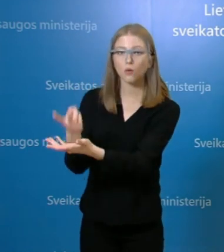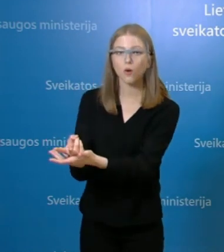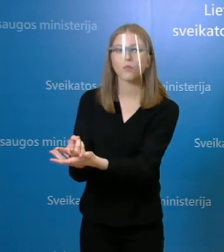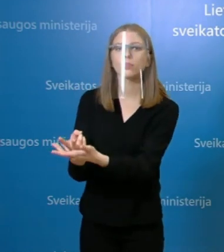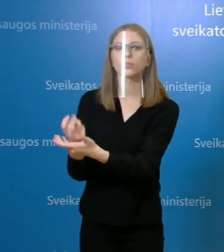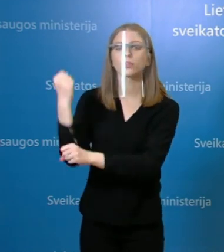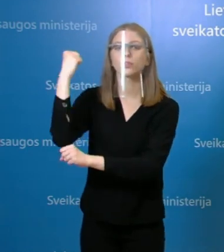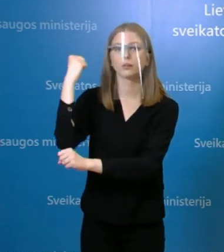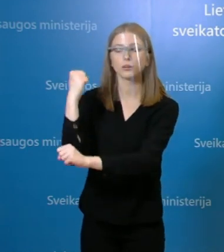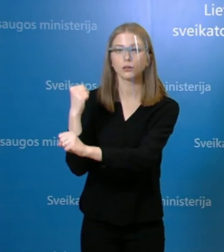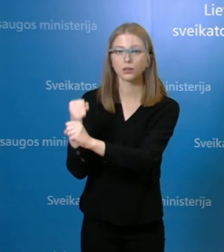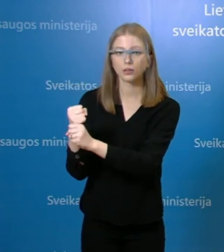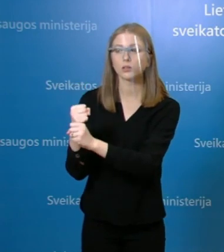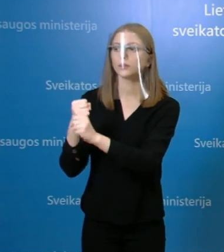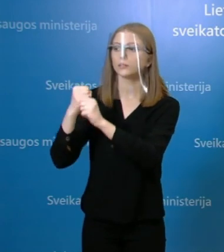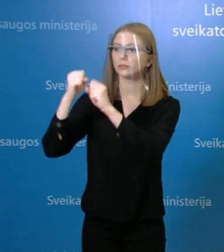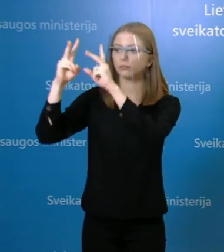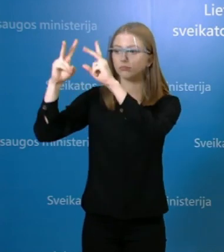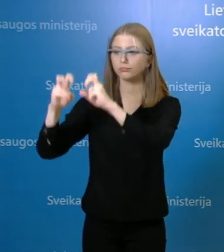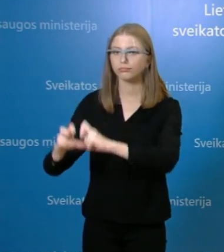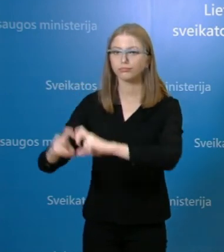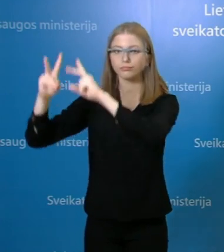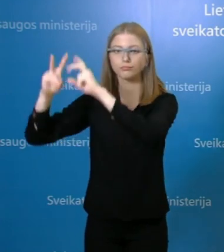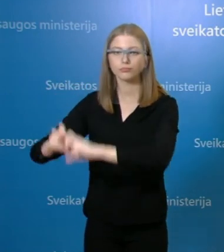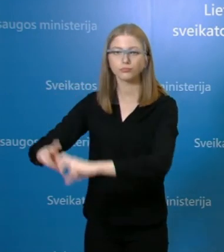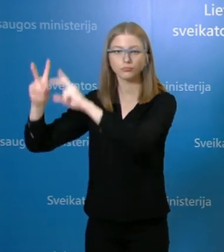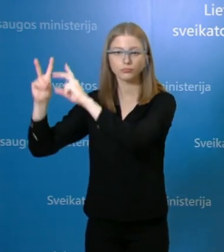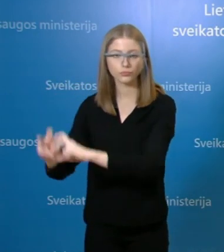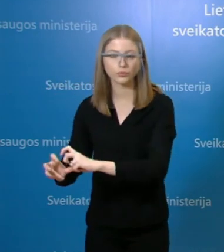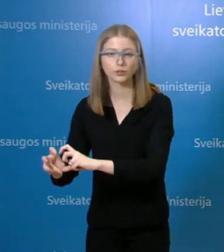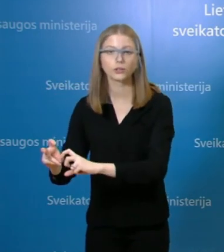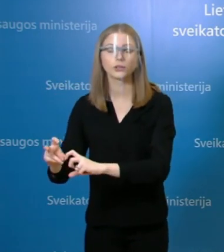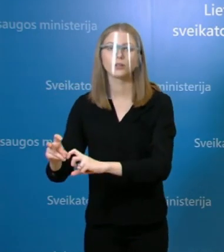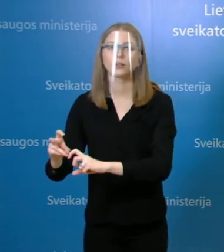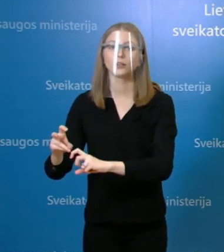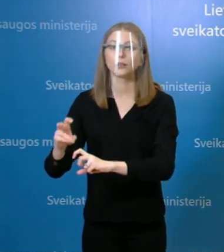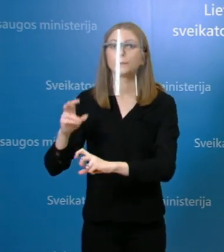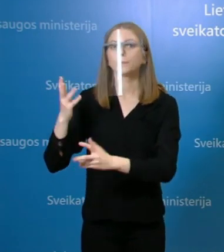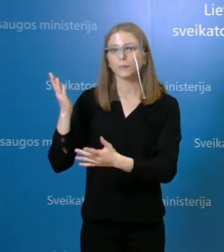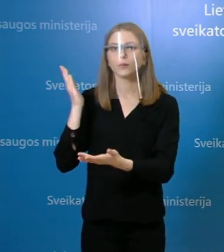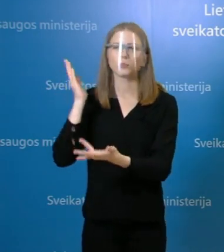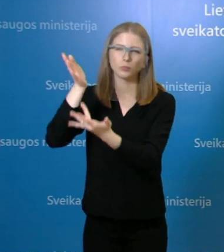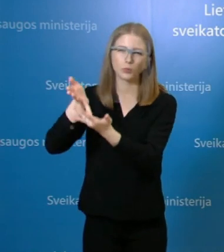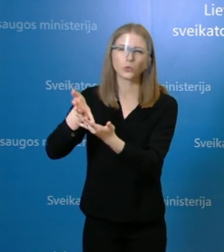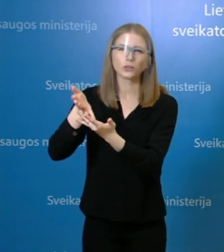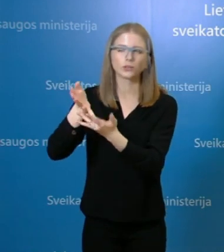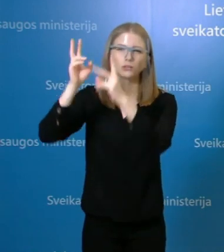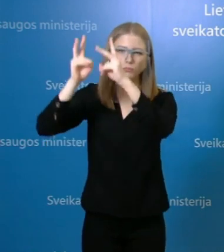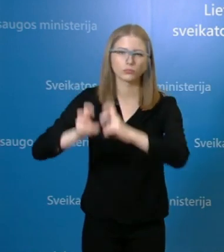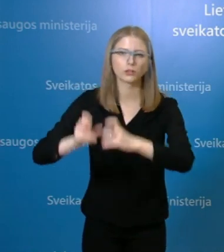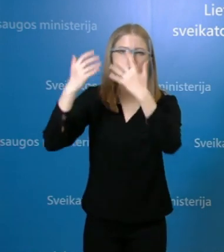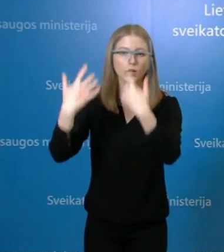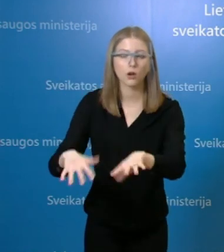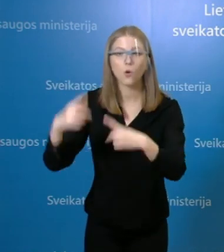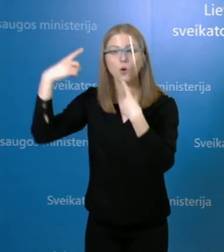ištirimo, kuris buvo ir teiktas nurodymas. Tai jau paminėjau, kad yra dalis darbuotojų ištirta, kiti darbuotojai, kurie nėra ištirti.